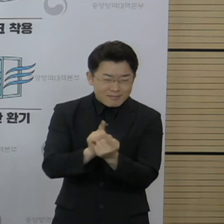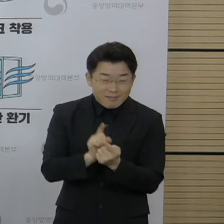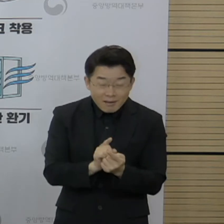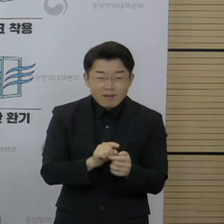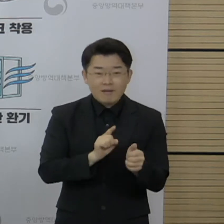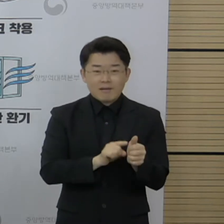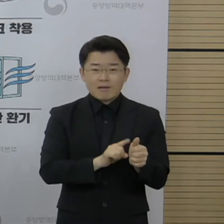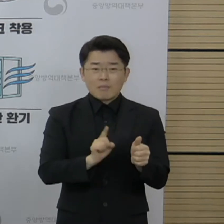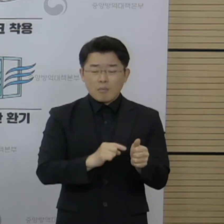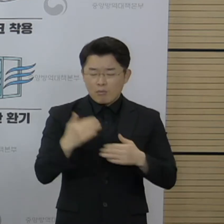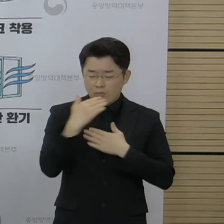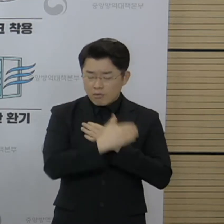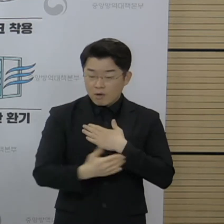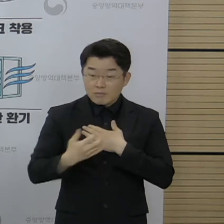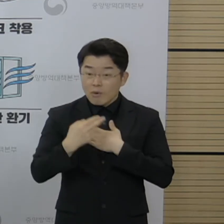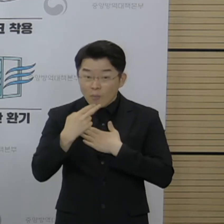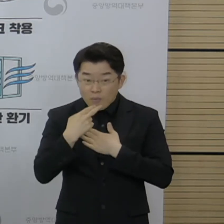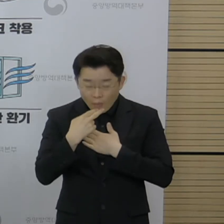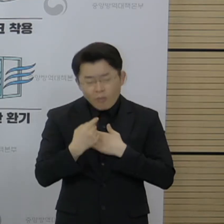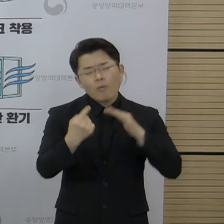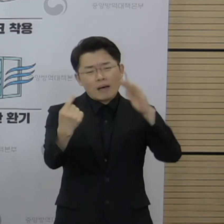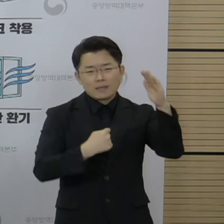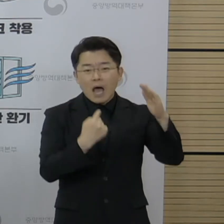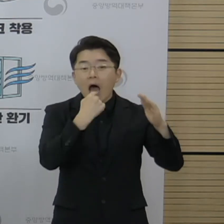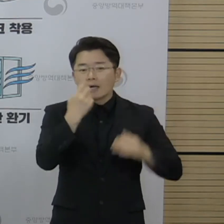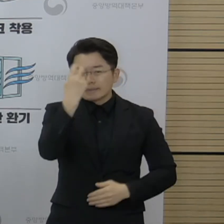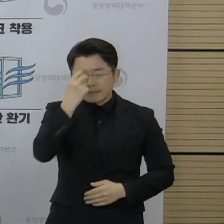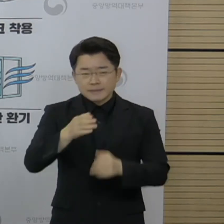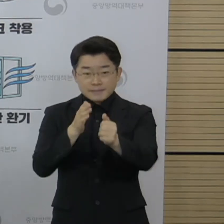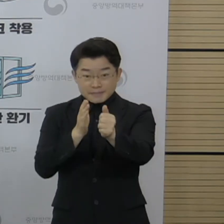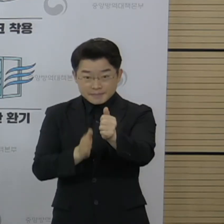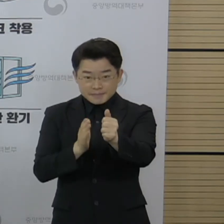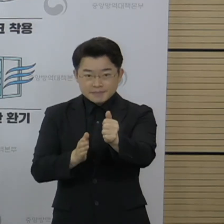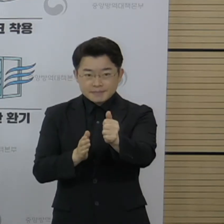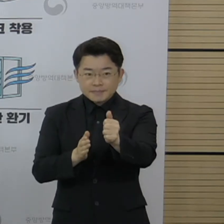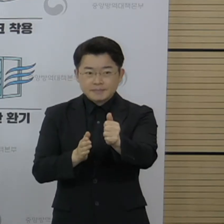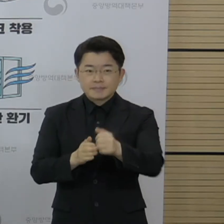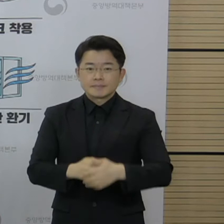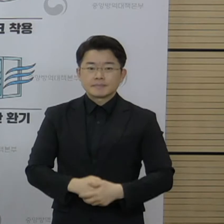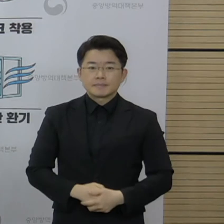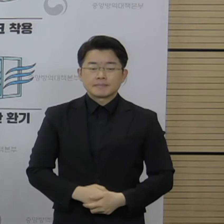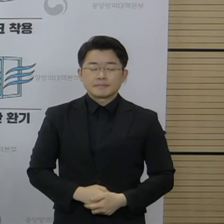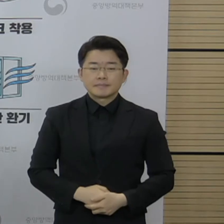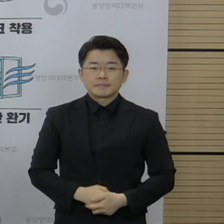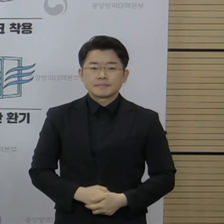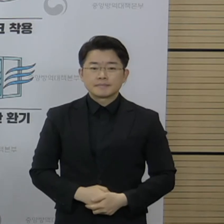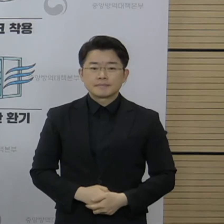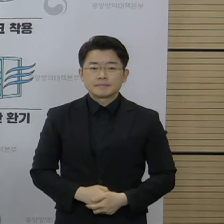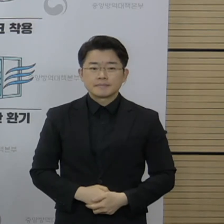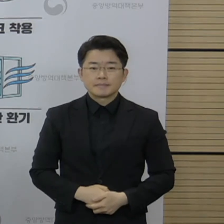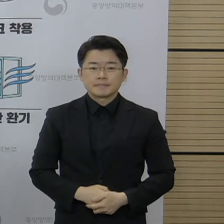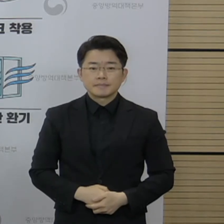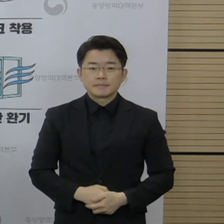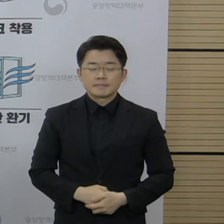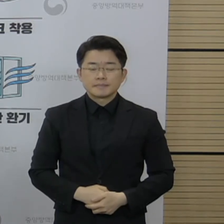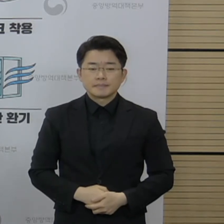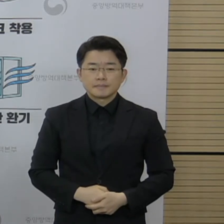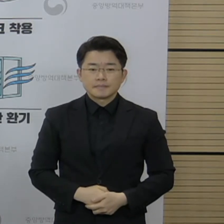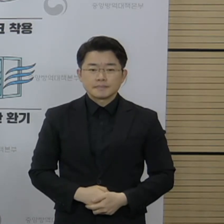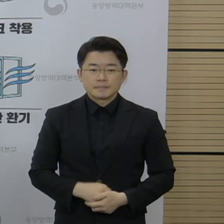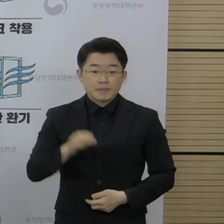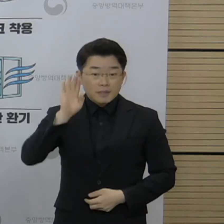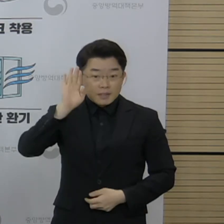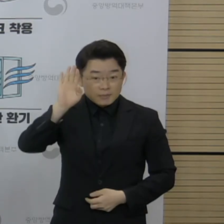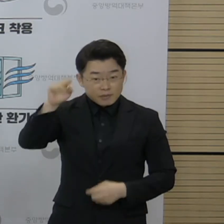증상이 없더라도 검사를 받아주실 것을 적극적으로 권고드립니다. 향후